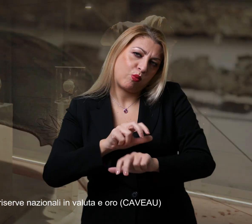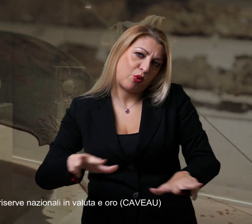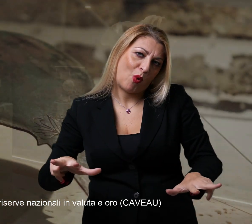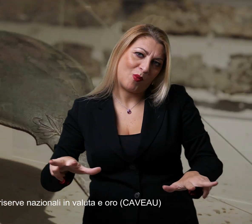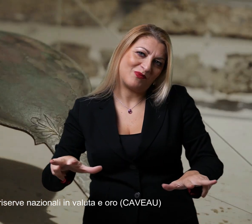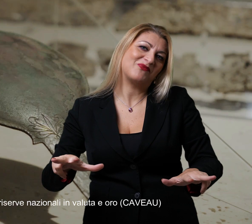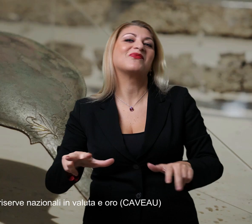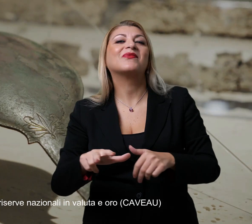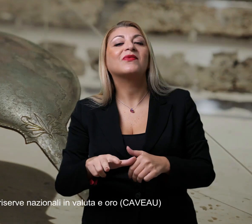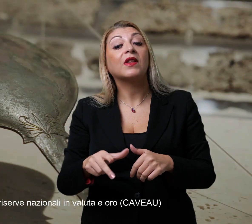cavù